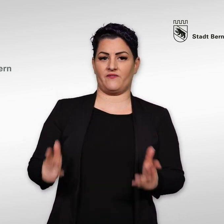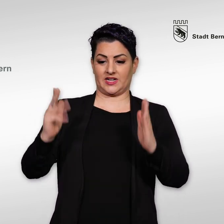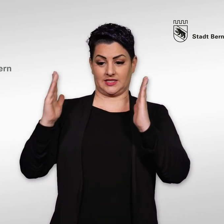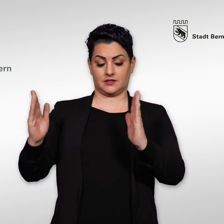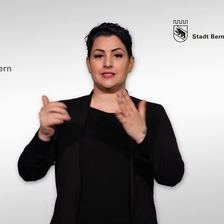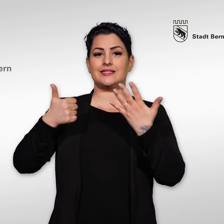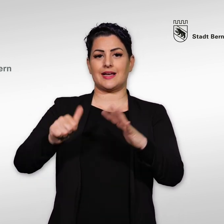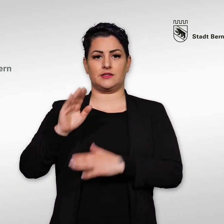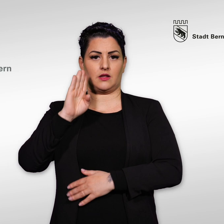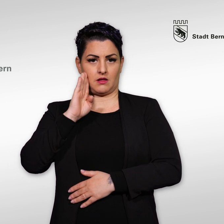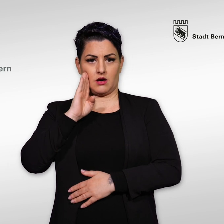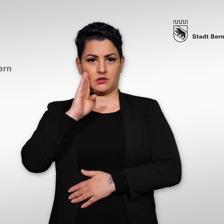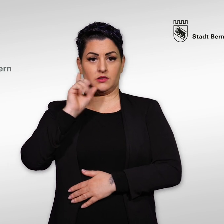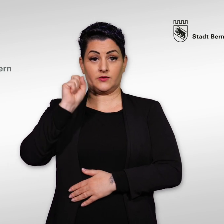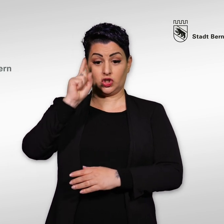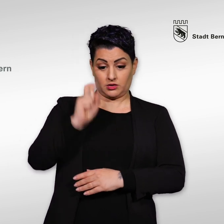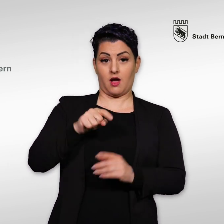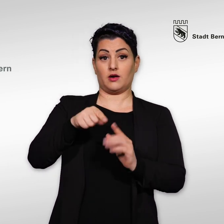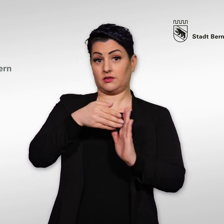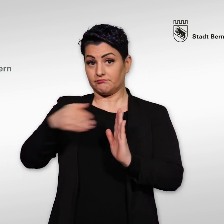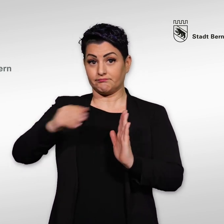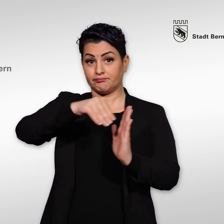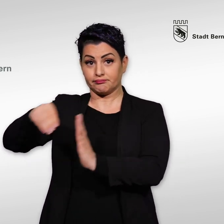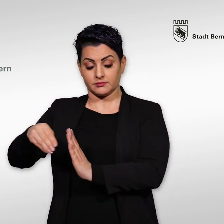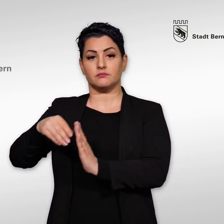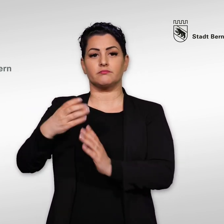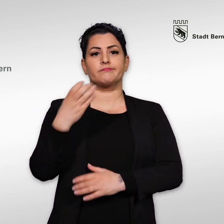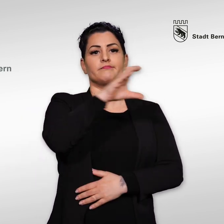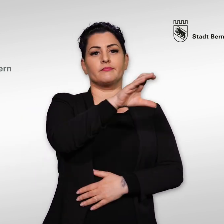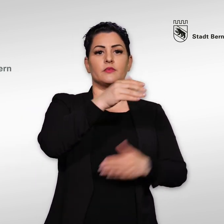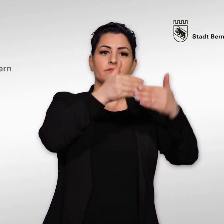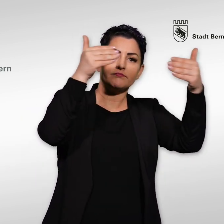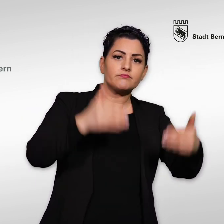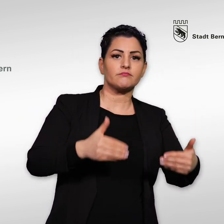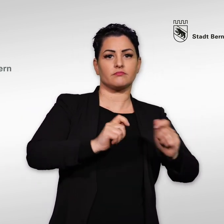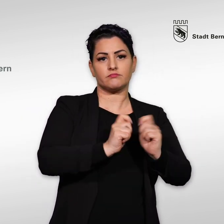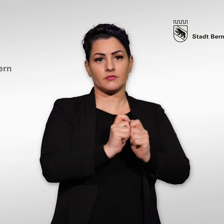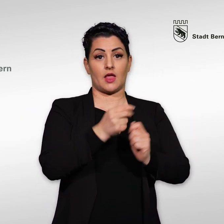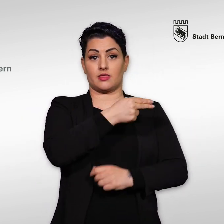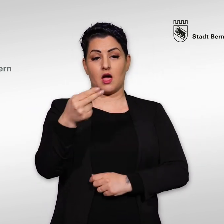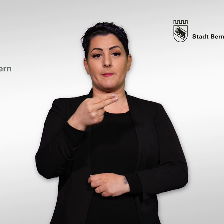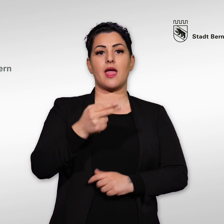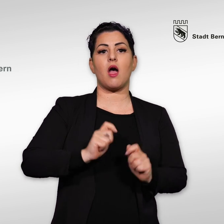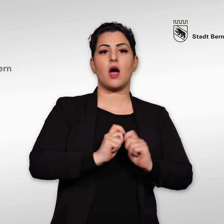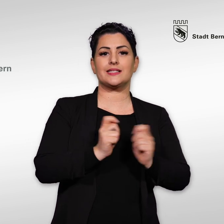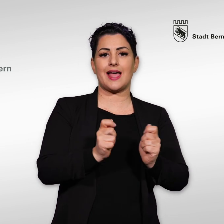60 Tagen beginnt mit der Publikation des Stadtratsbeschlusses, gegen den das Referendum ergriffen wird, im Anzeiger-Region Bern.